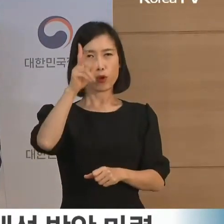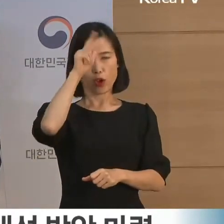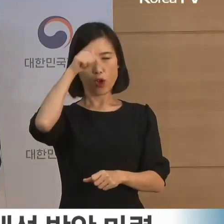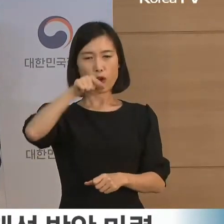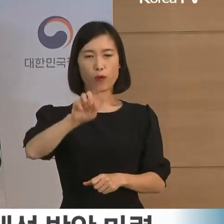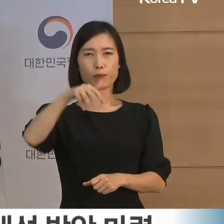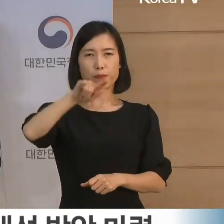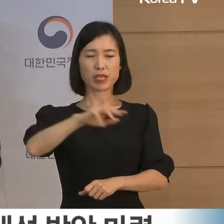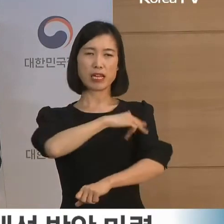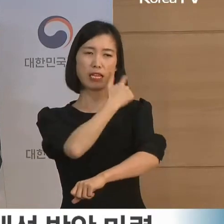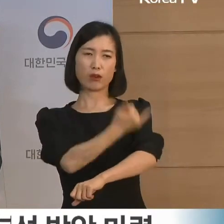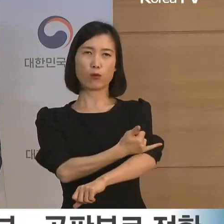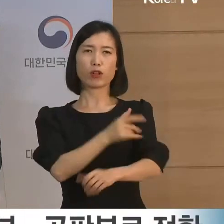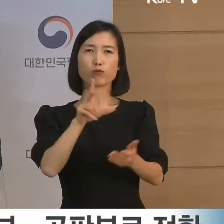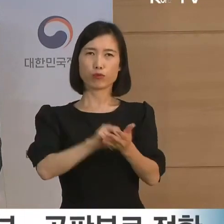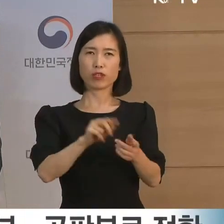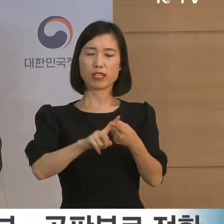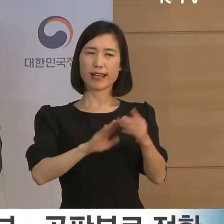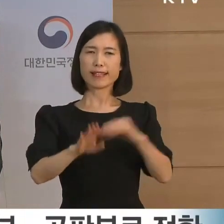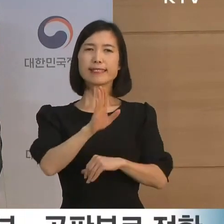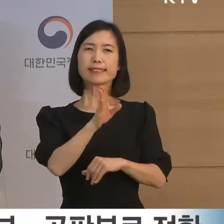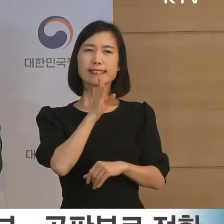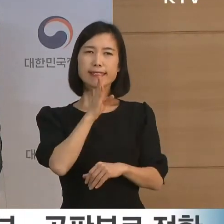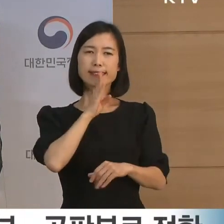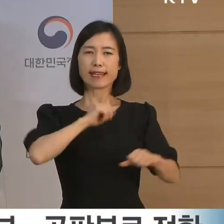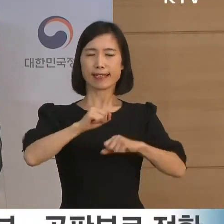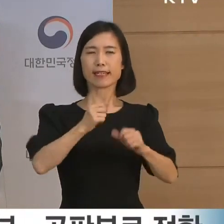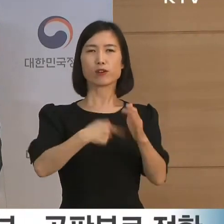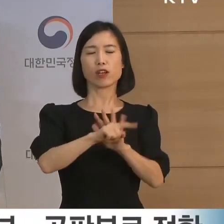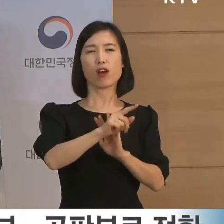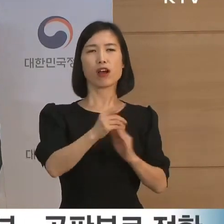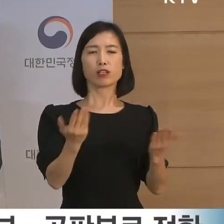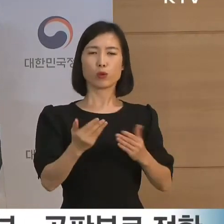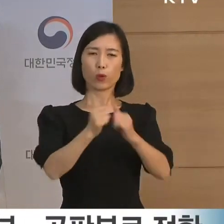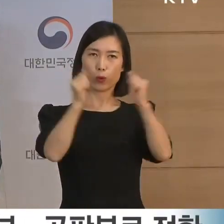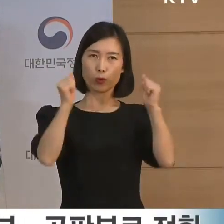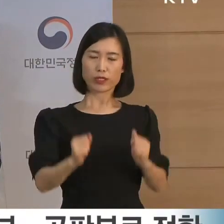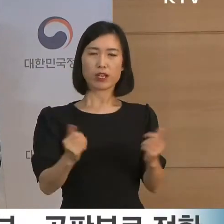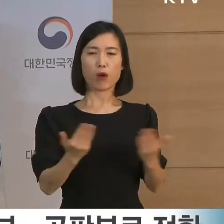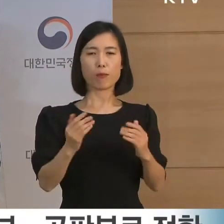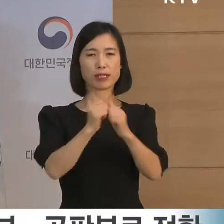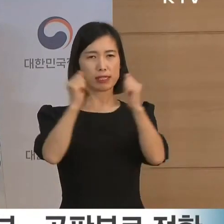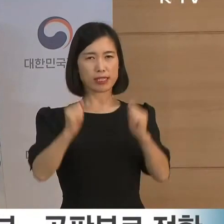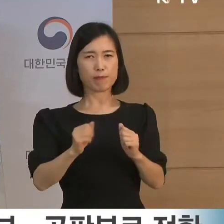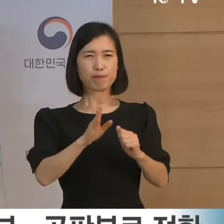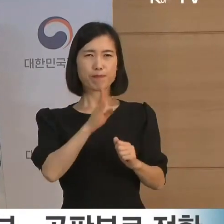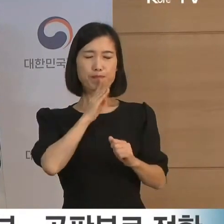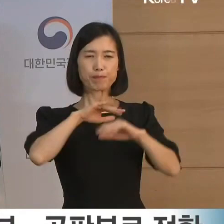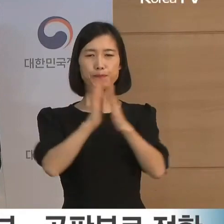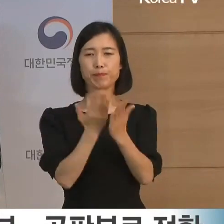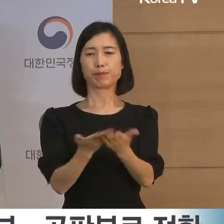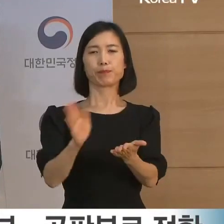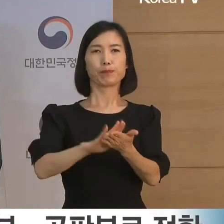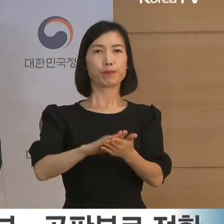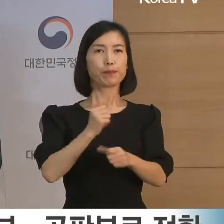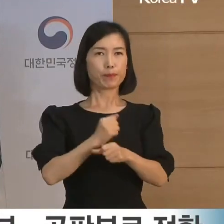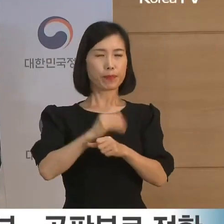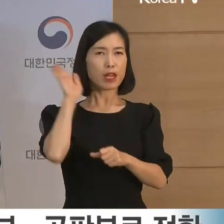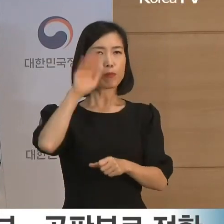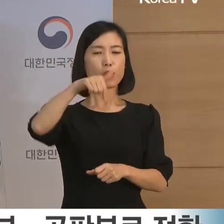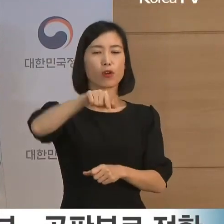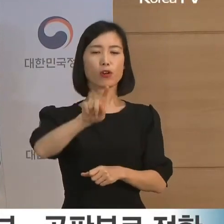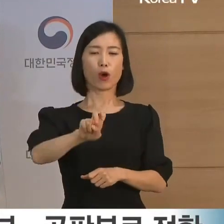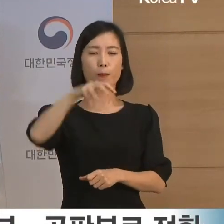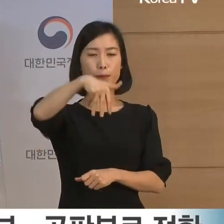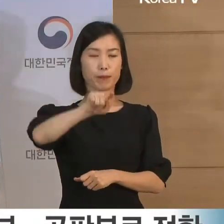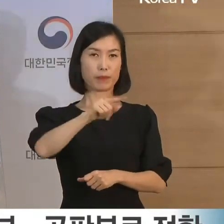실질화하기 위한 검찰 조직 및 업무 시스템을 획기적으로 개선함으로써 검찰이